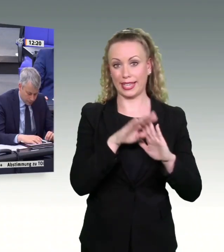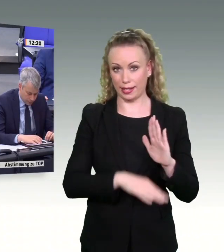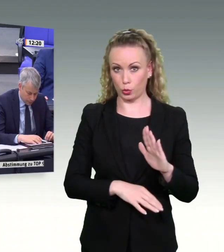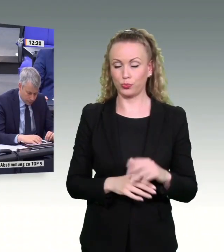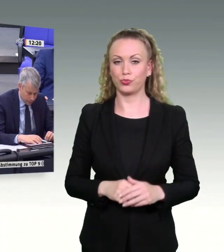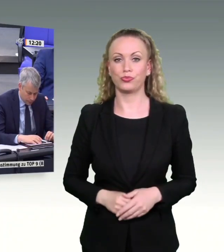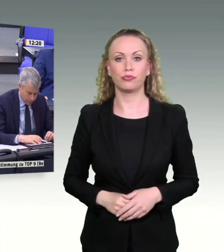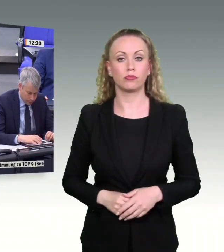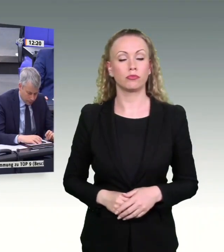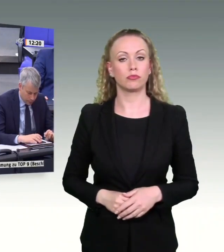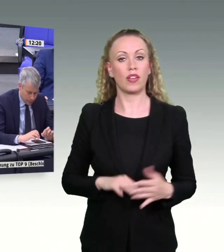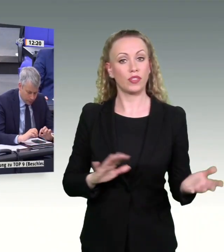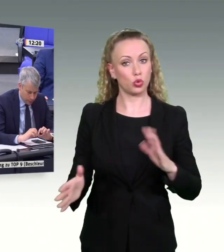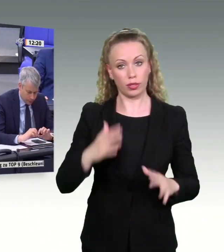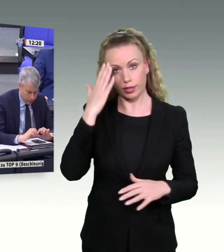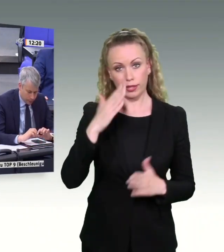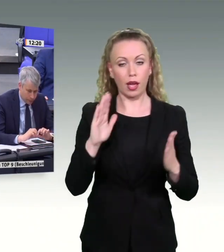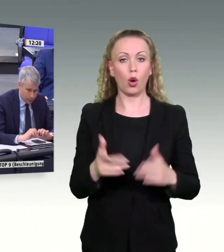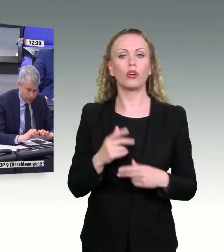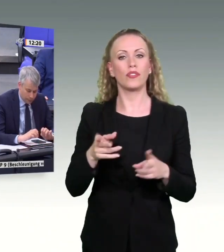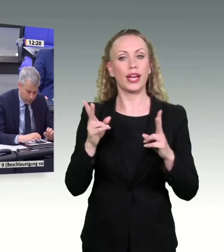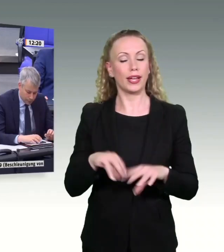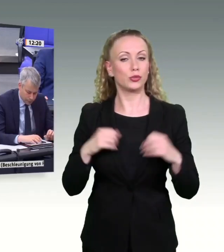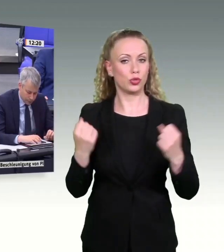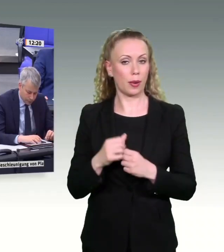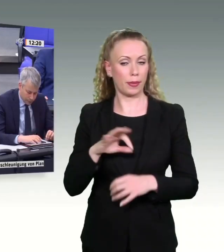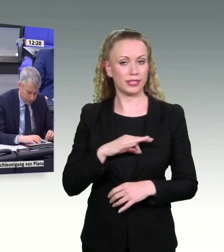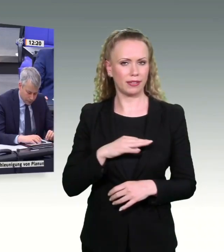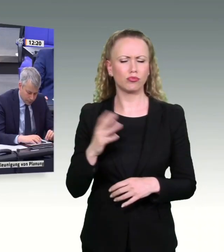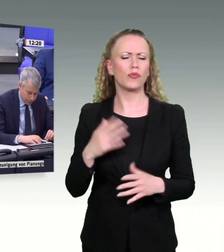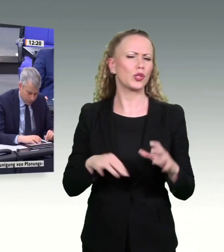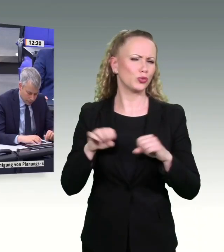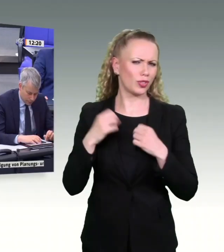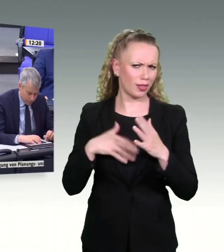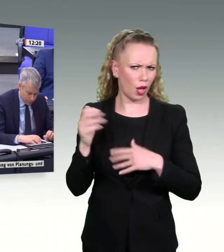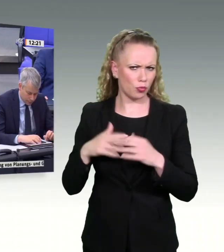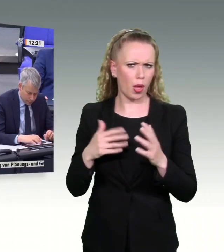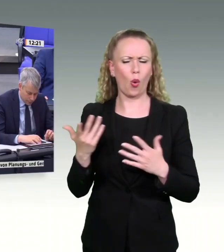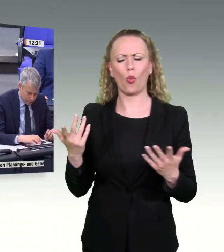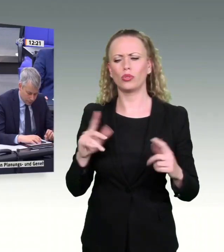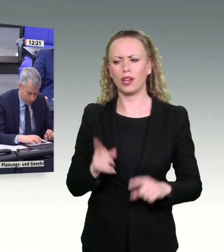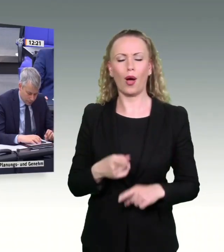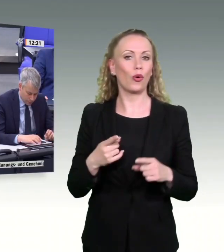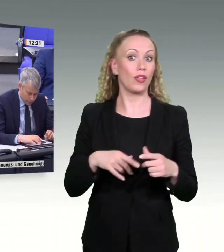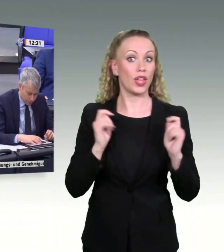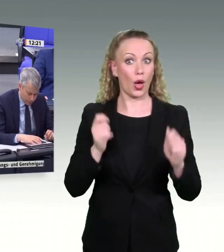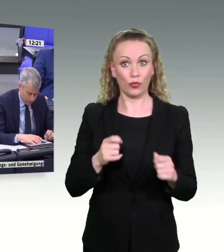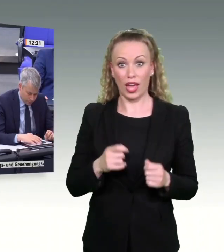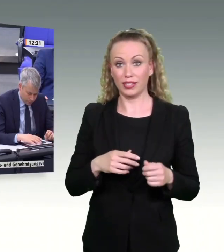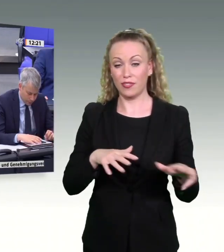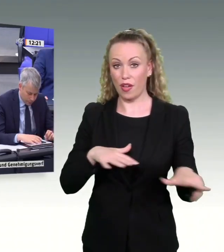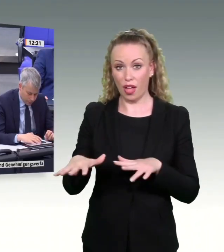Rechtsstaatspartei den Staatsaufbau, die Auftragsverwaltung und die Zuständigkeit der Auftragsverwaltung.